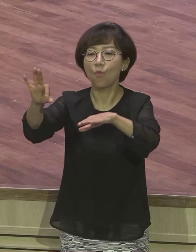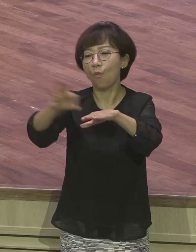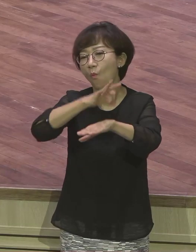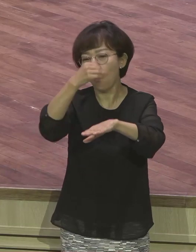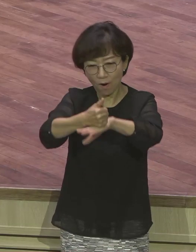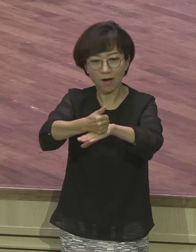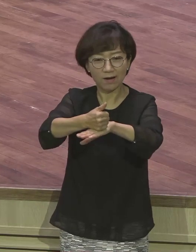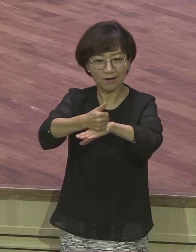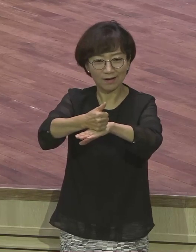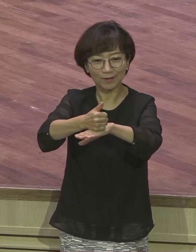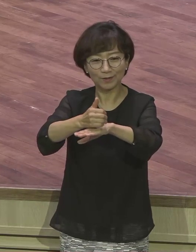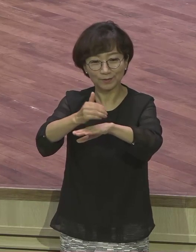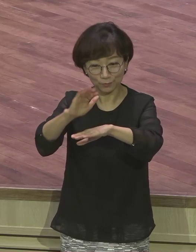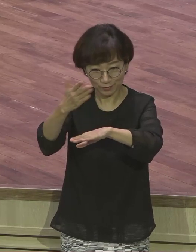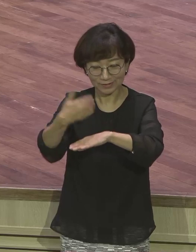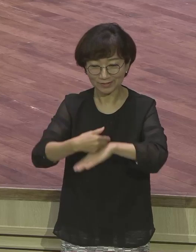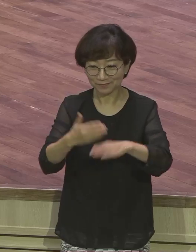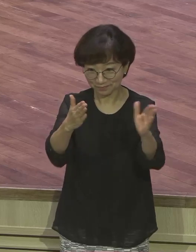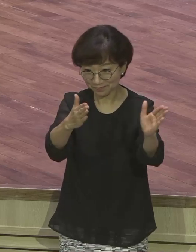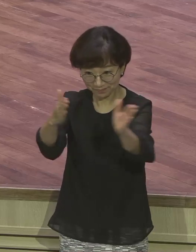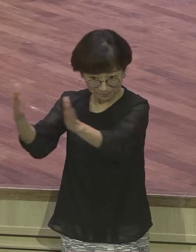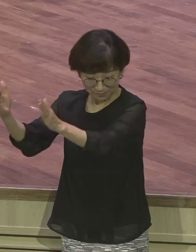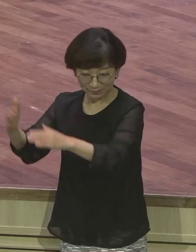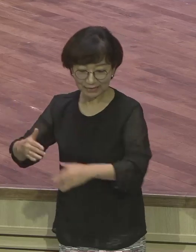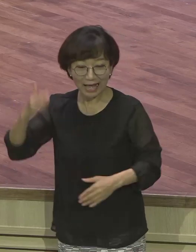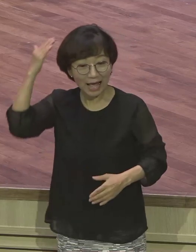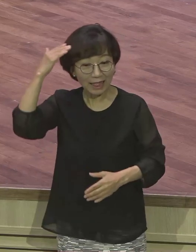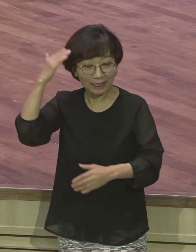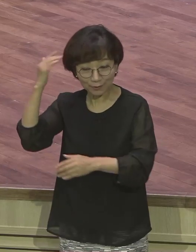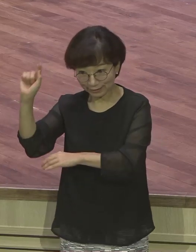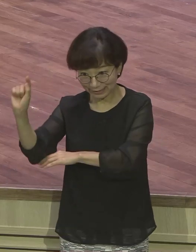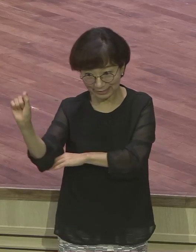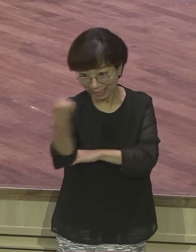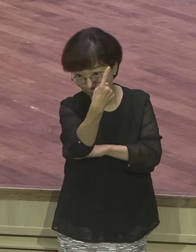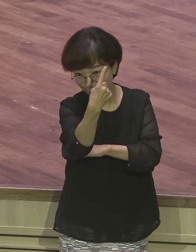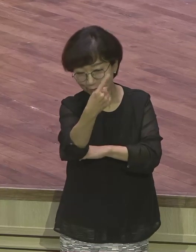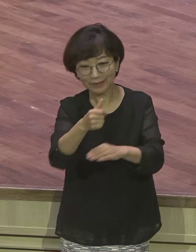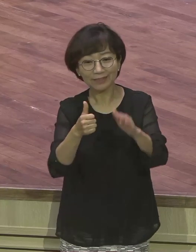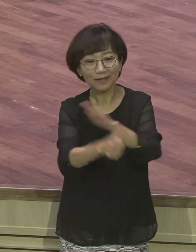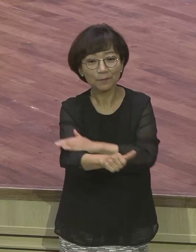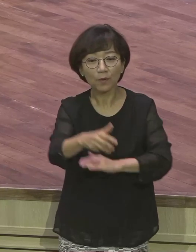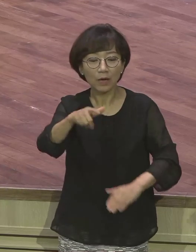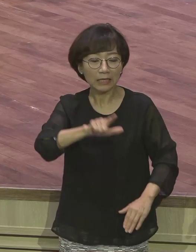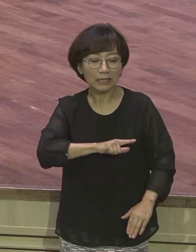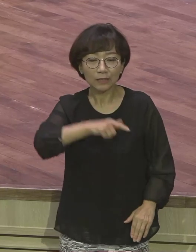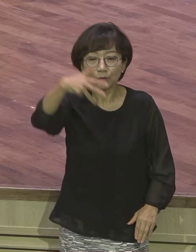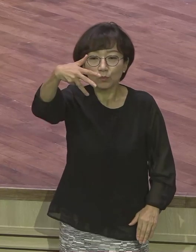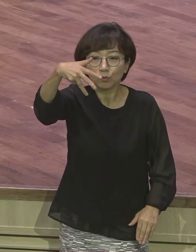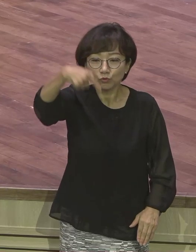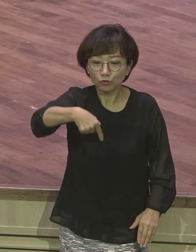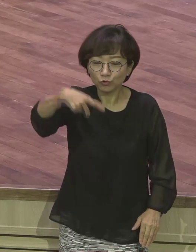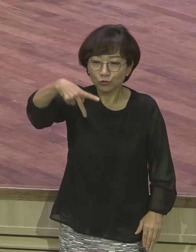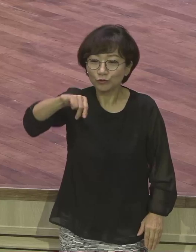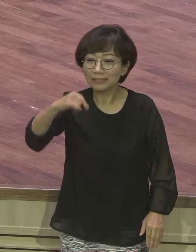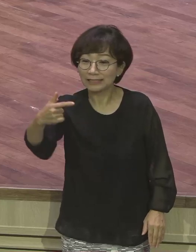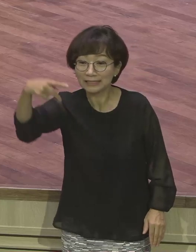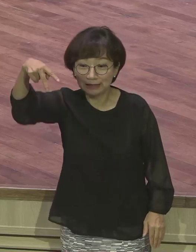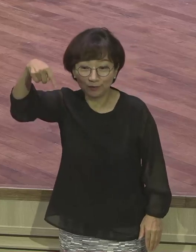추신수라고 하는 야구 선수가 우리나라에 있어요. 추신수. 지금 미국에서 텍사스에 뛰고 있는데 추신수가 미국